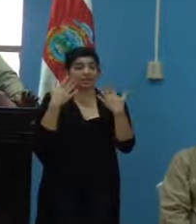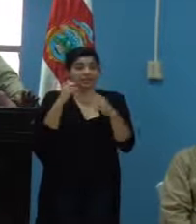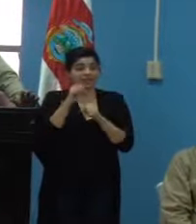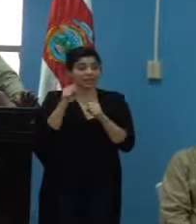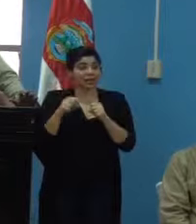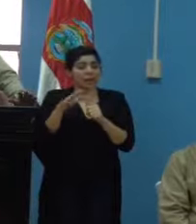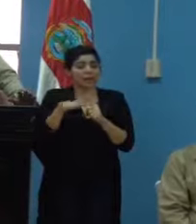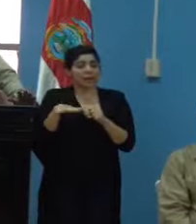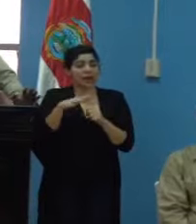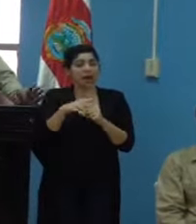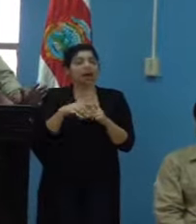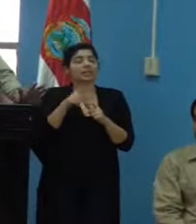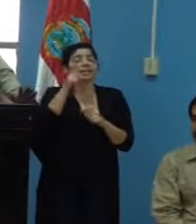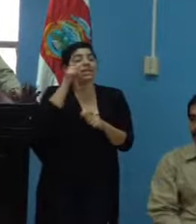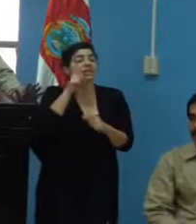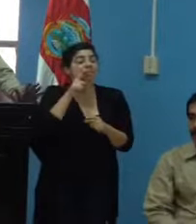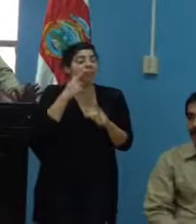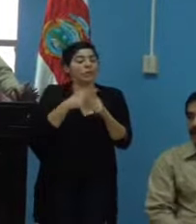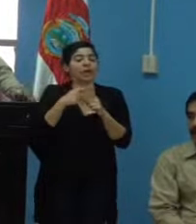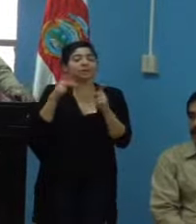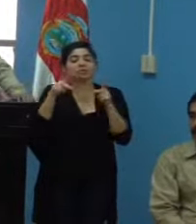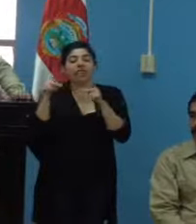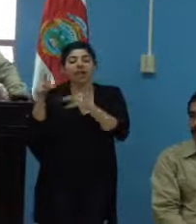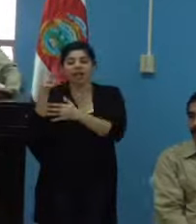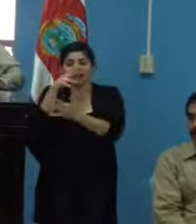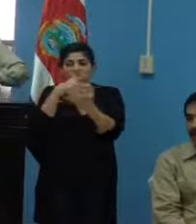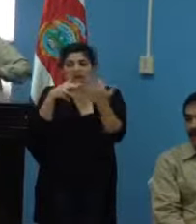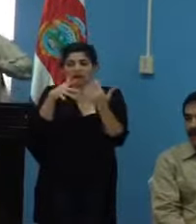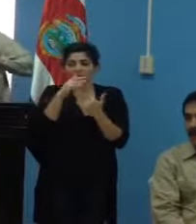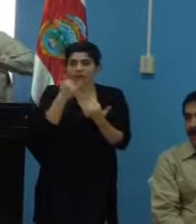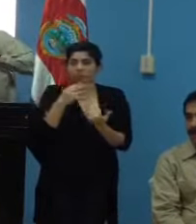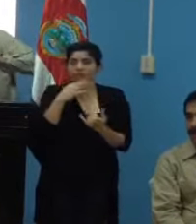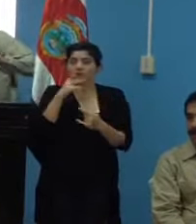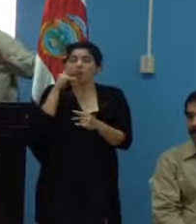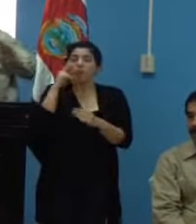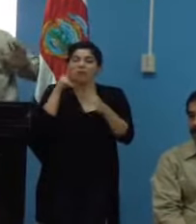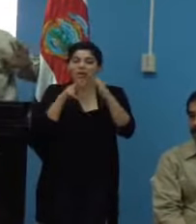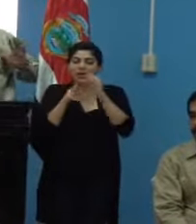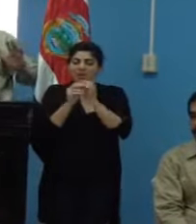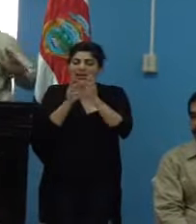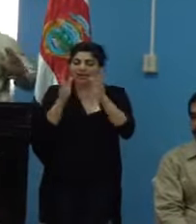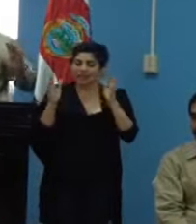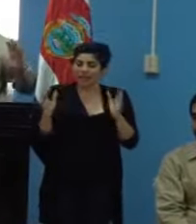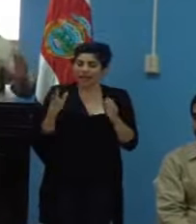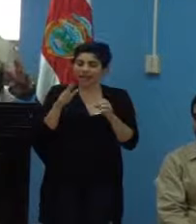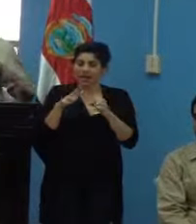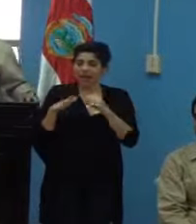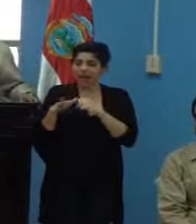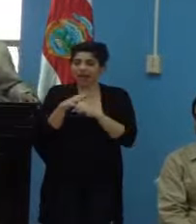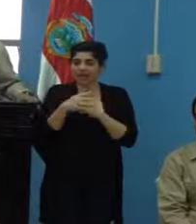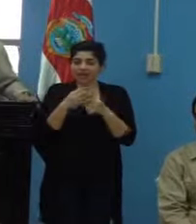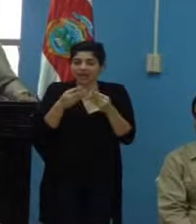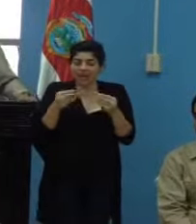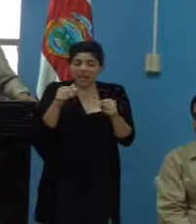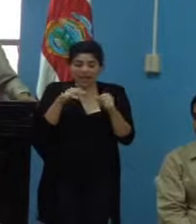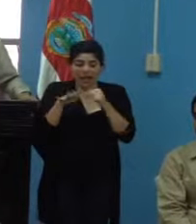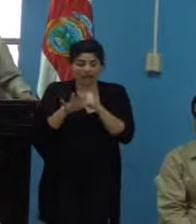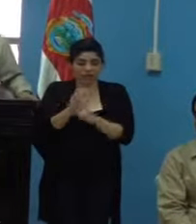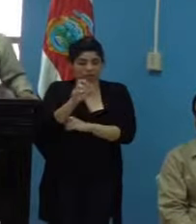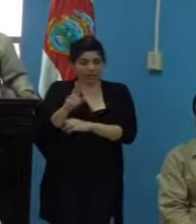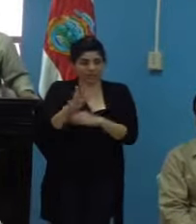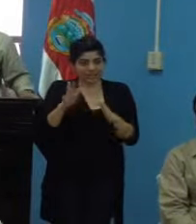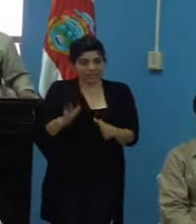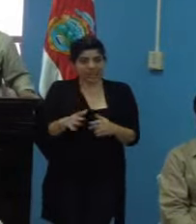es limón, es limón y su entorno de lo que estamos hablando. Es una visión grande del Caribe, de las tierras del Caribe costalicense,